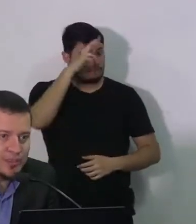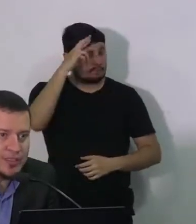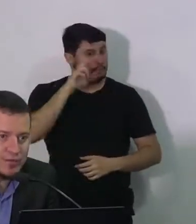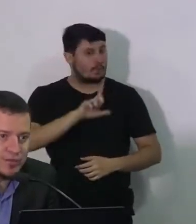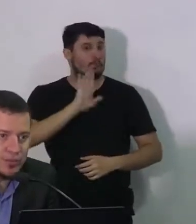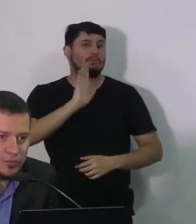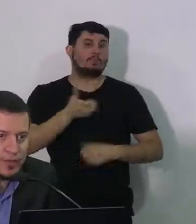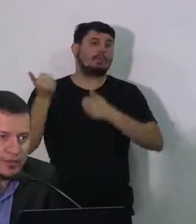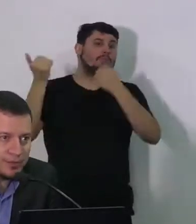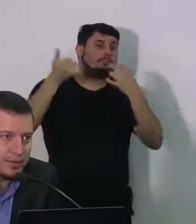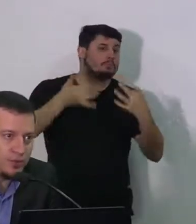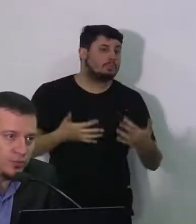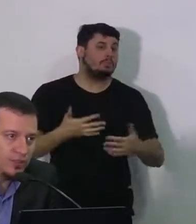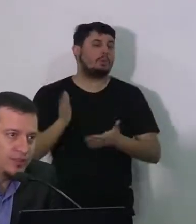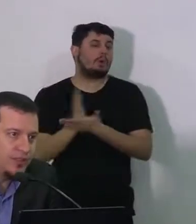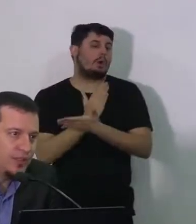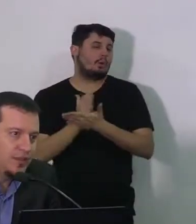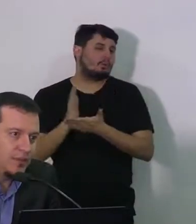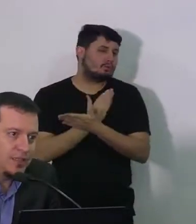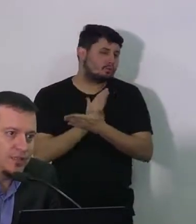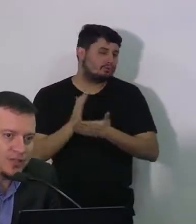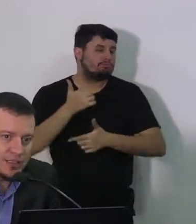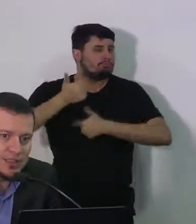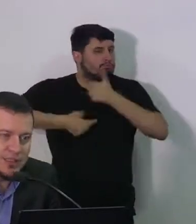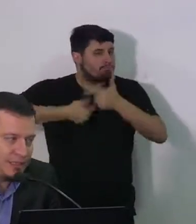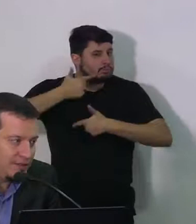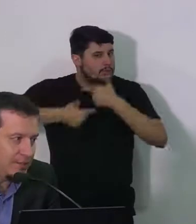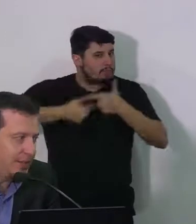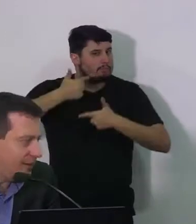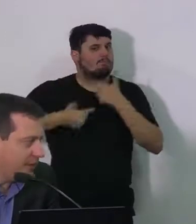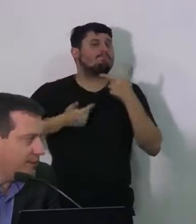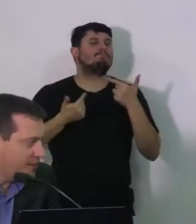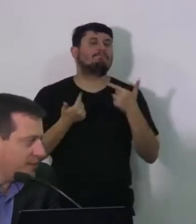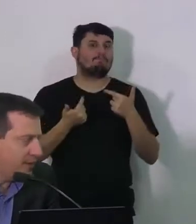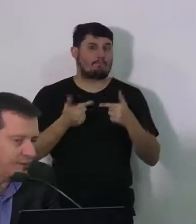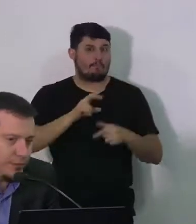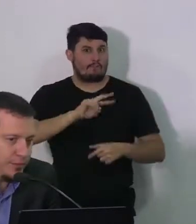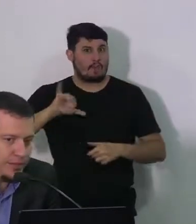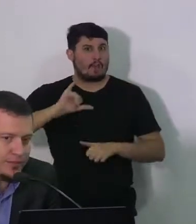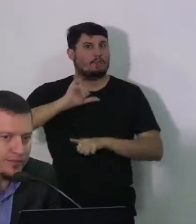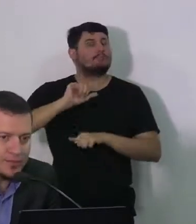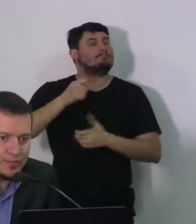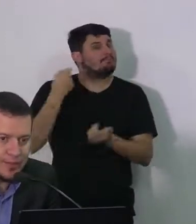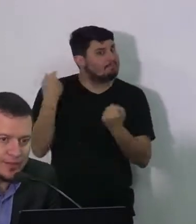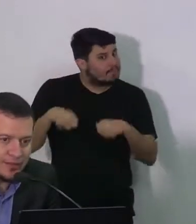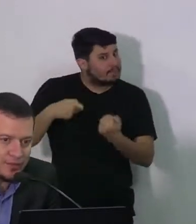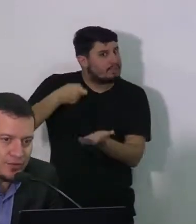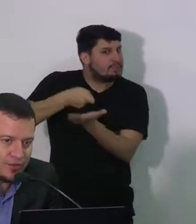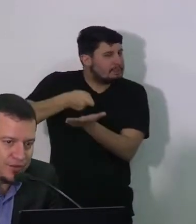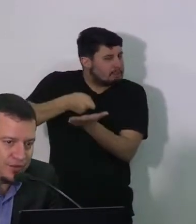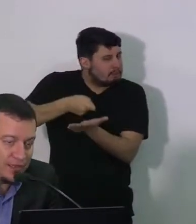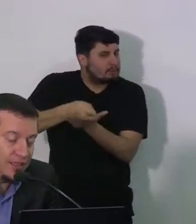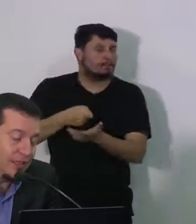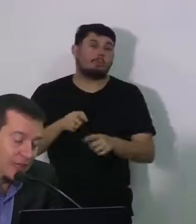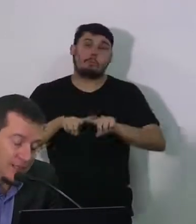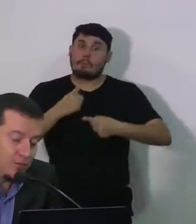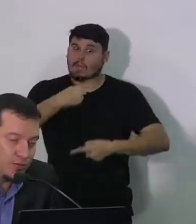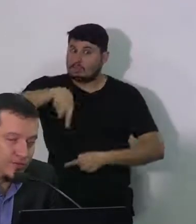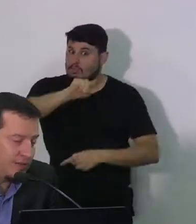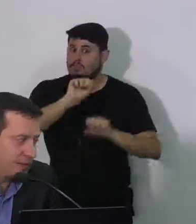sobre algumas medidas que vão ser tomadas mais duras. Mas a sociedade tem que saber e tem que participar também, porque, infelizmente, sozinho,